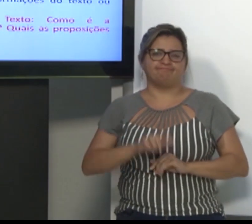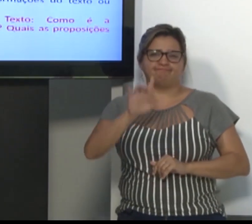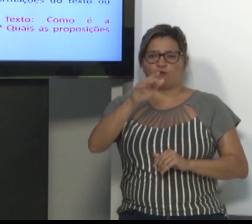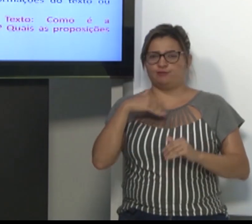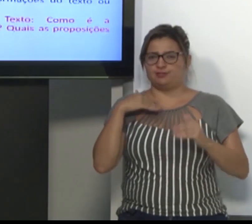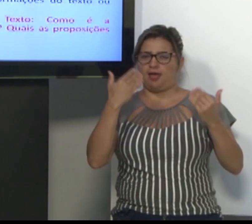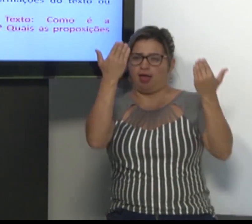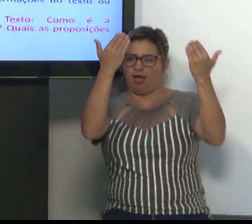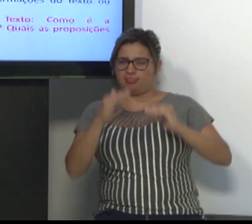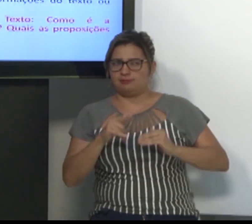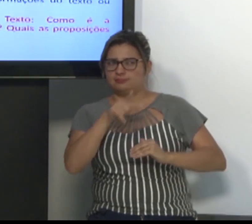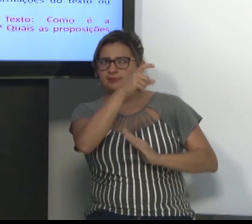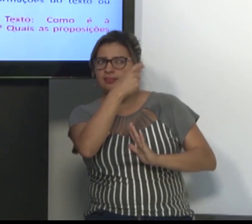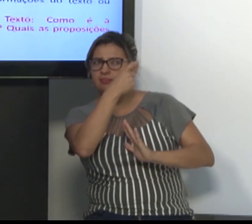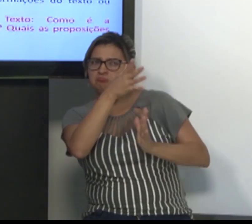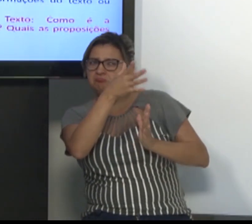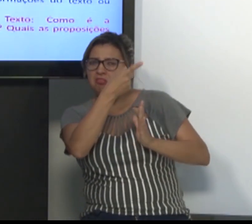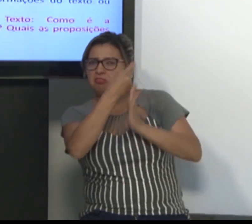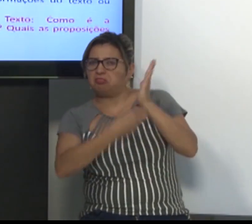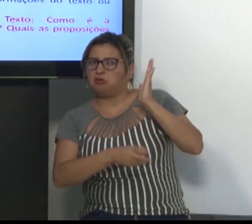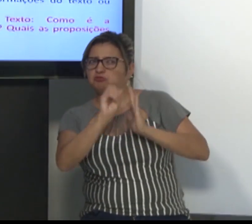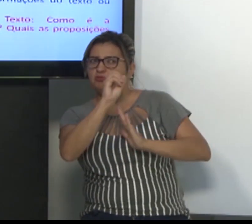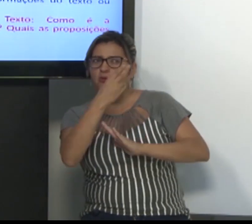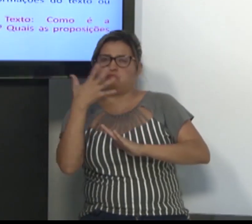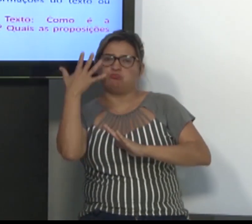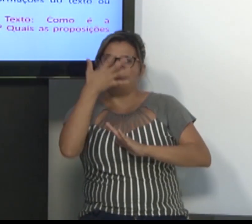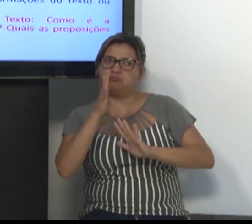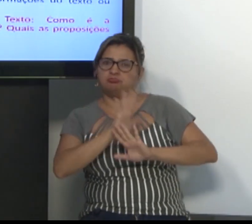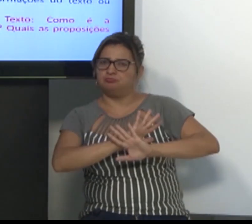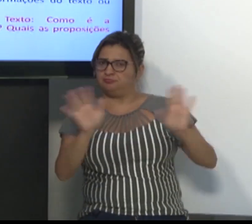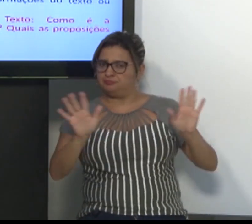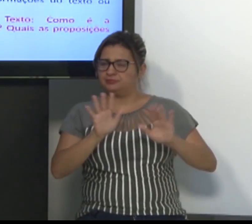A análise em um texto é em uma palestra.